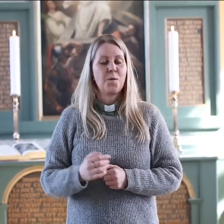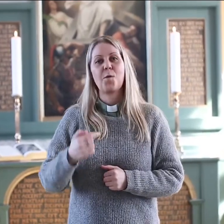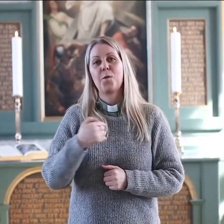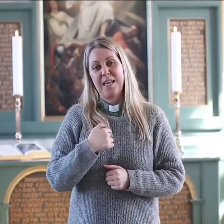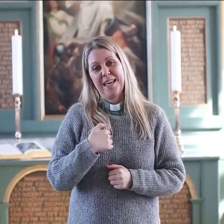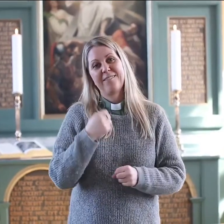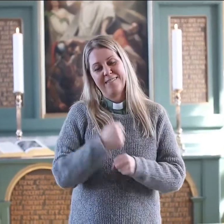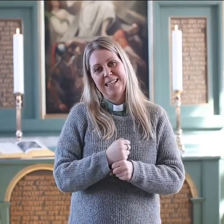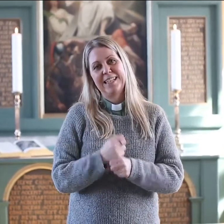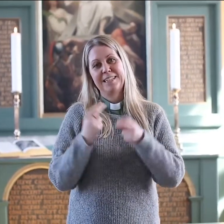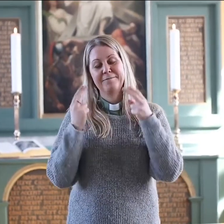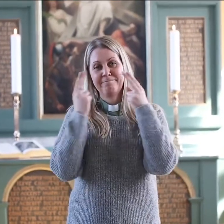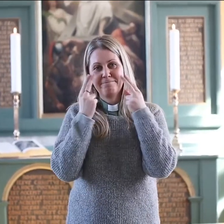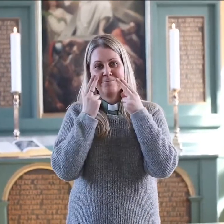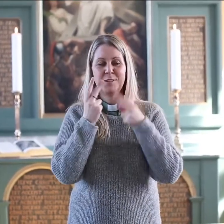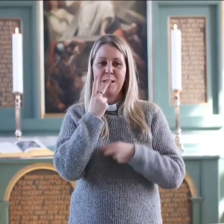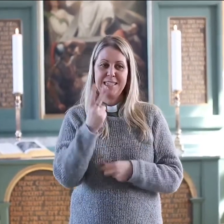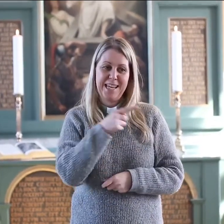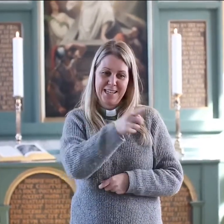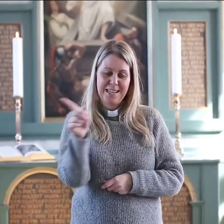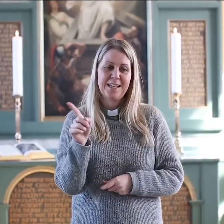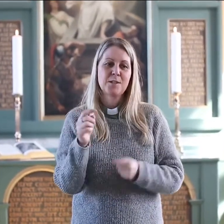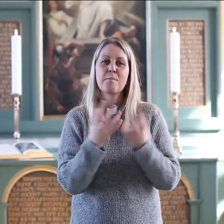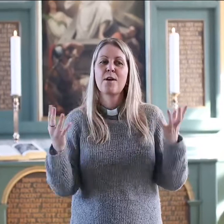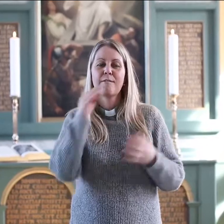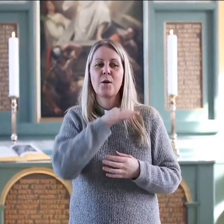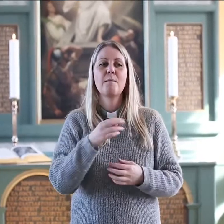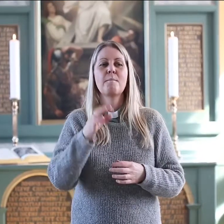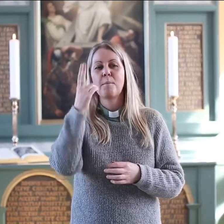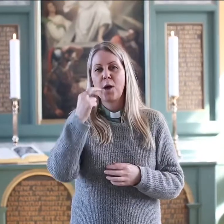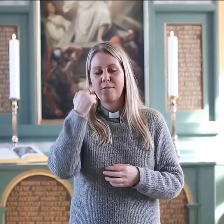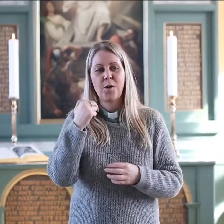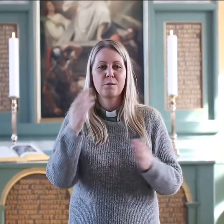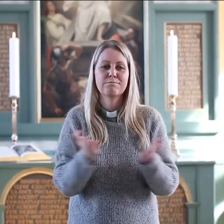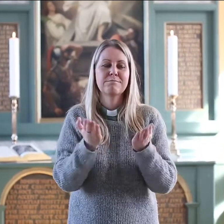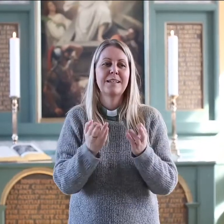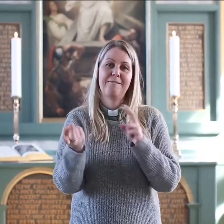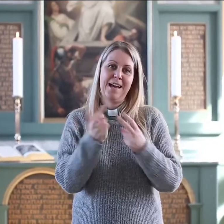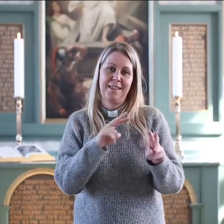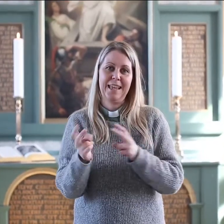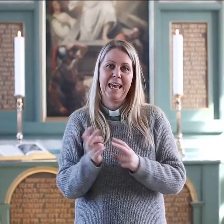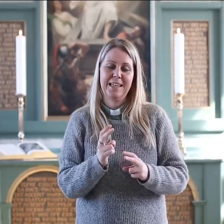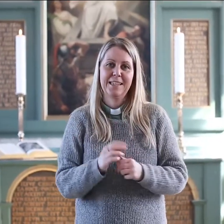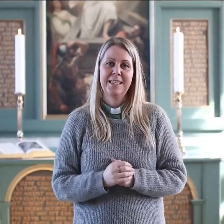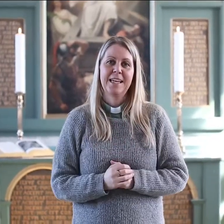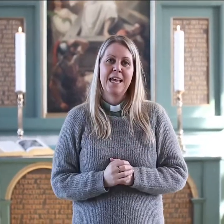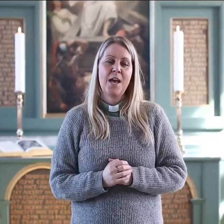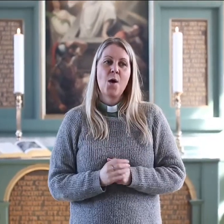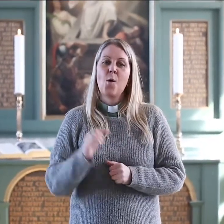Og det rører meg. Og det er det jeg tenker at vi kan snakke om i dag. Det å spre